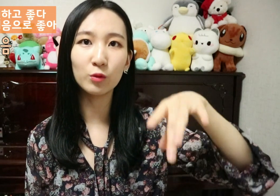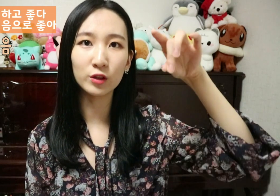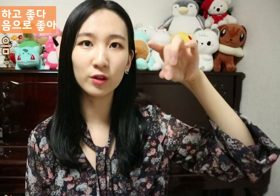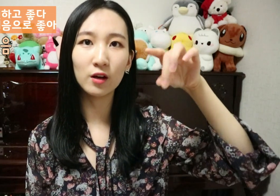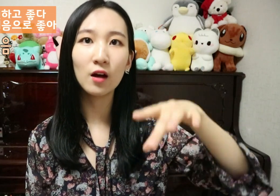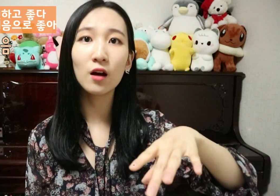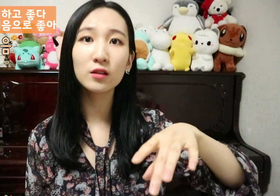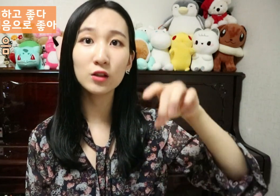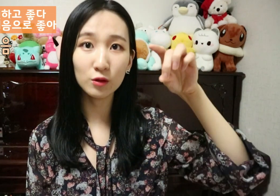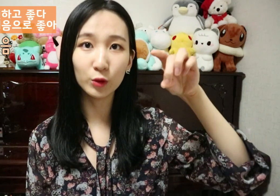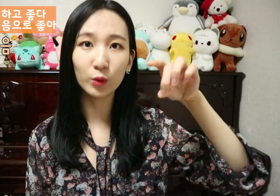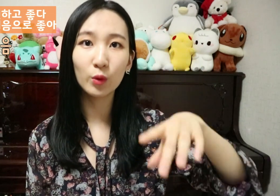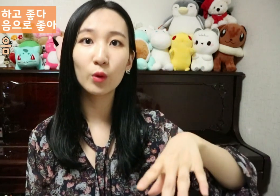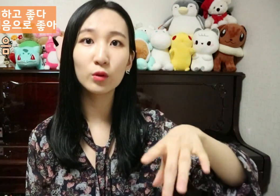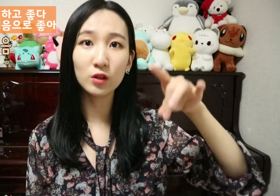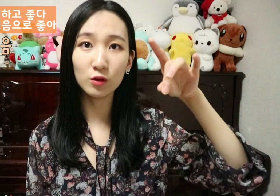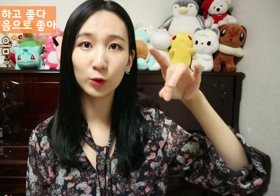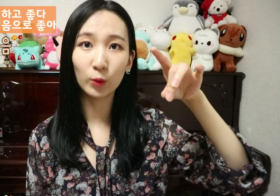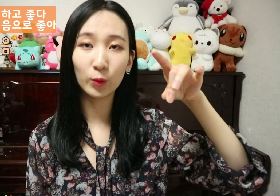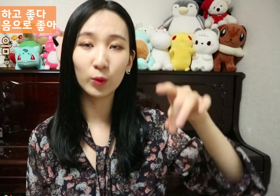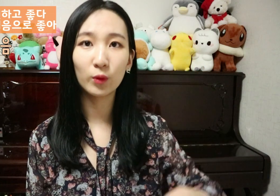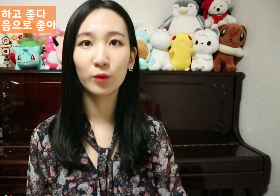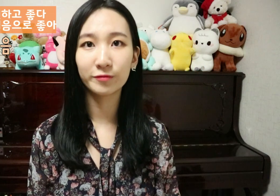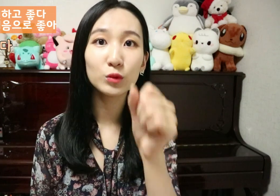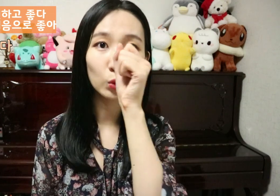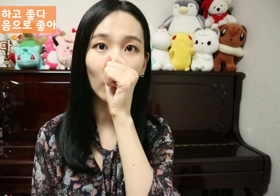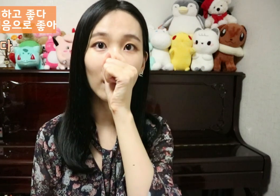모아줘요 처음으로 처음으로 좋아